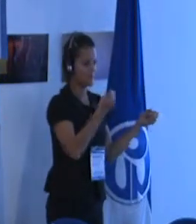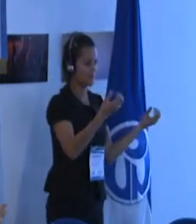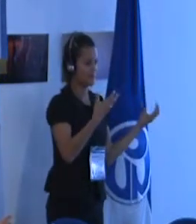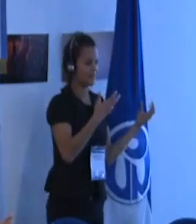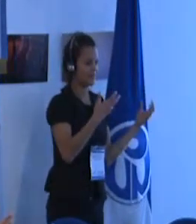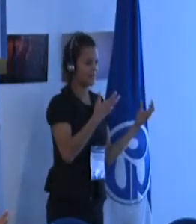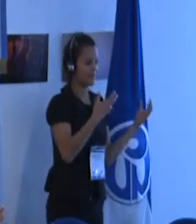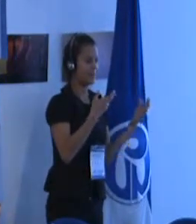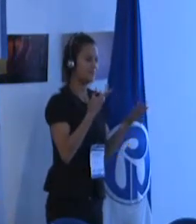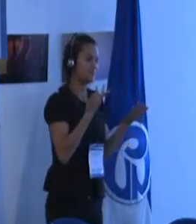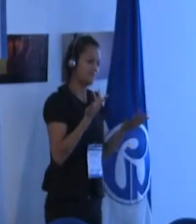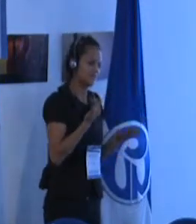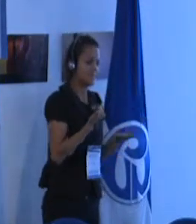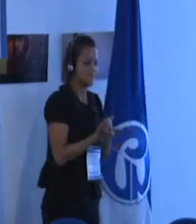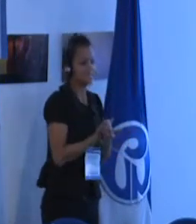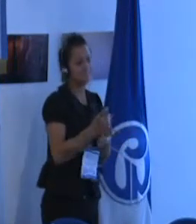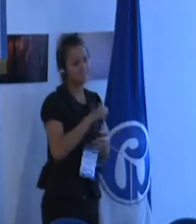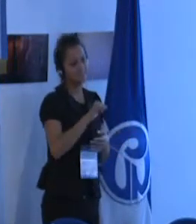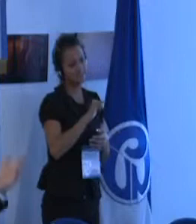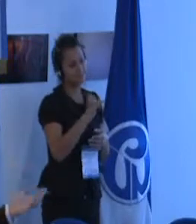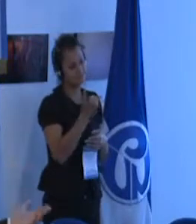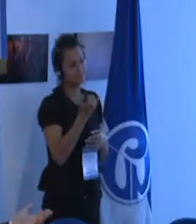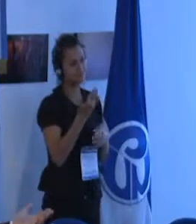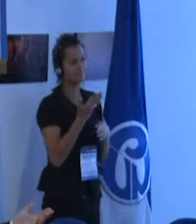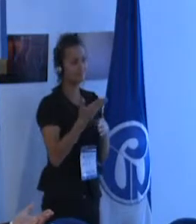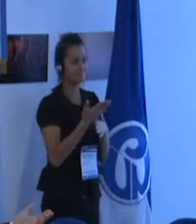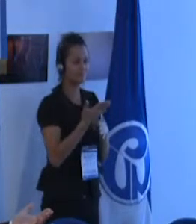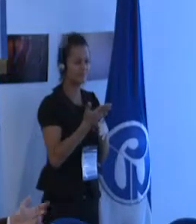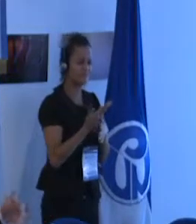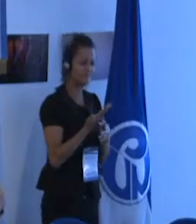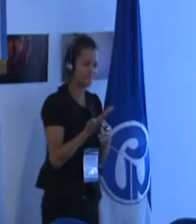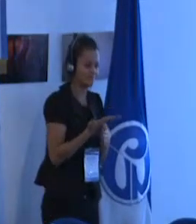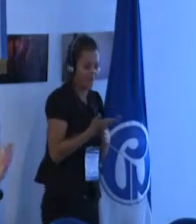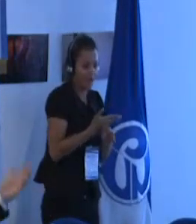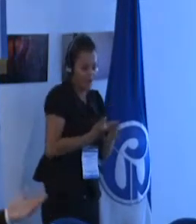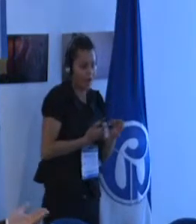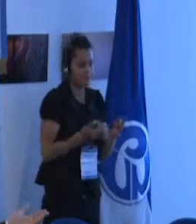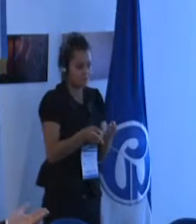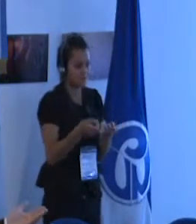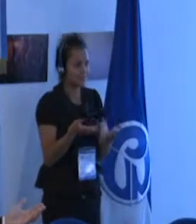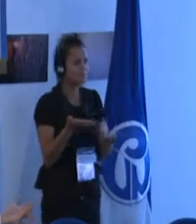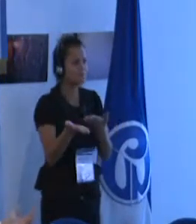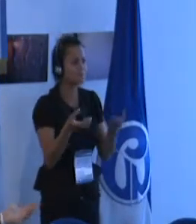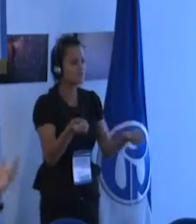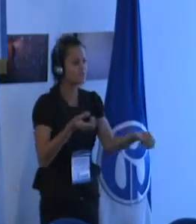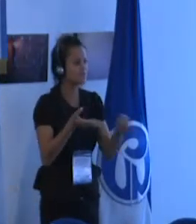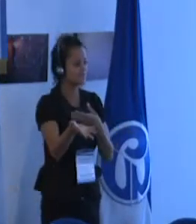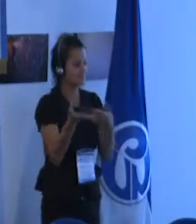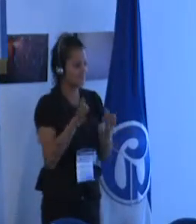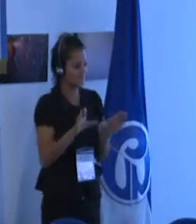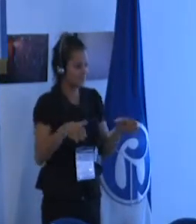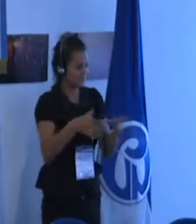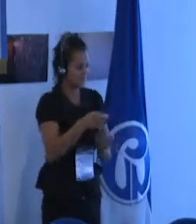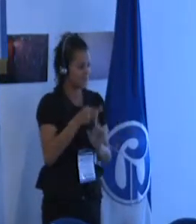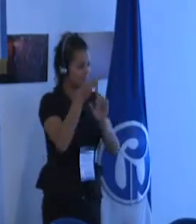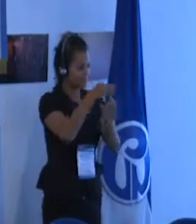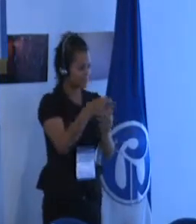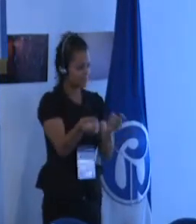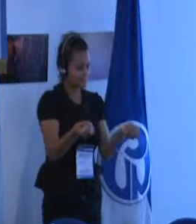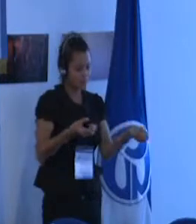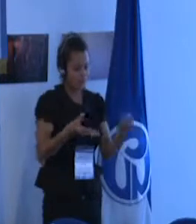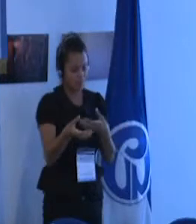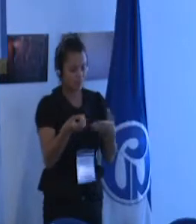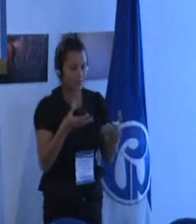por supuesto los servicios que se le daban en las clases especiales en los establecimientos especiales